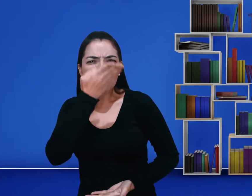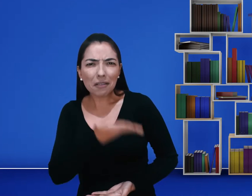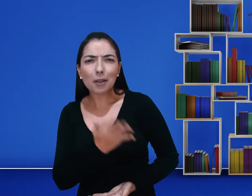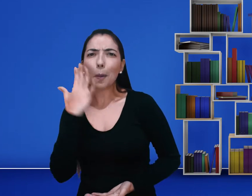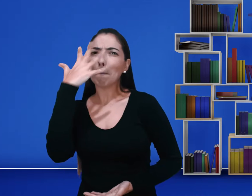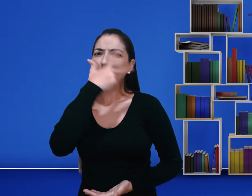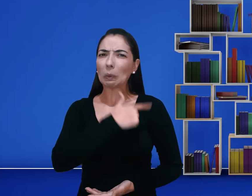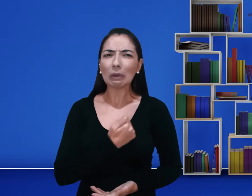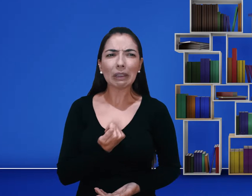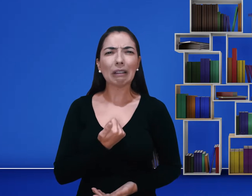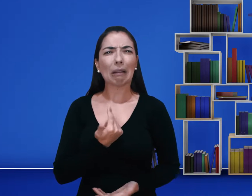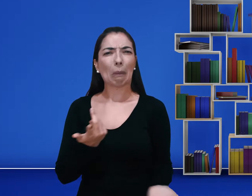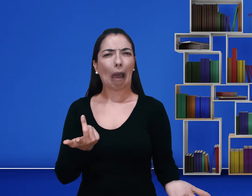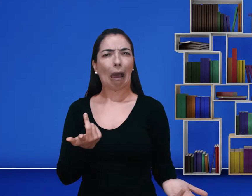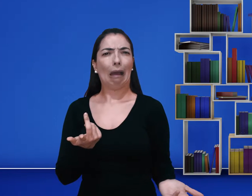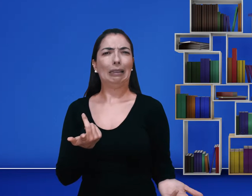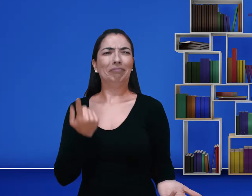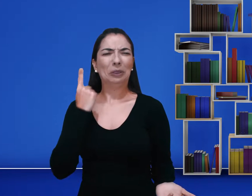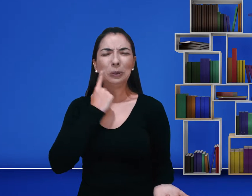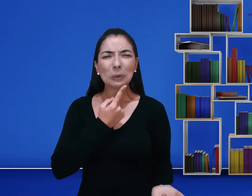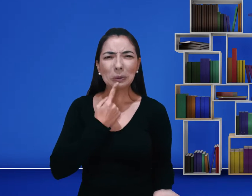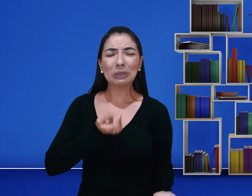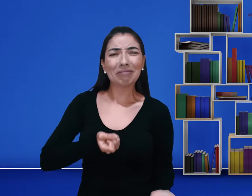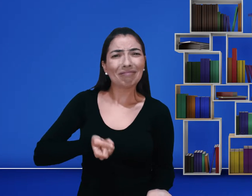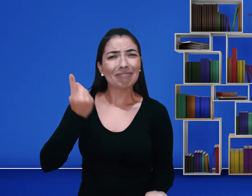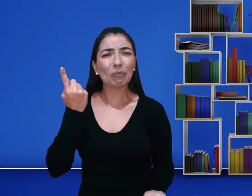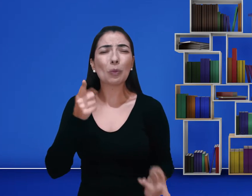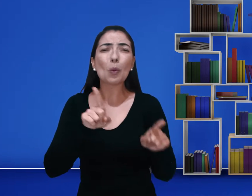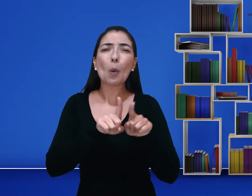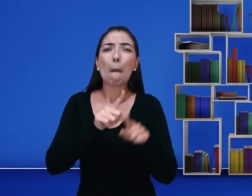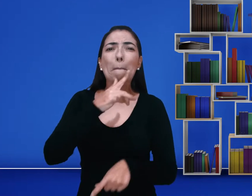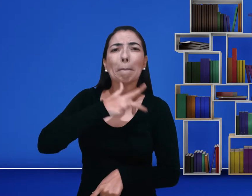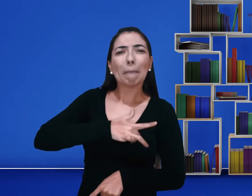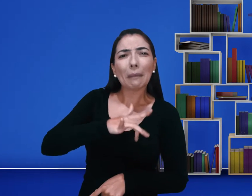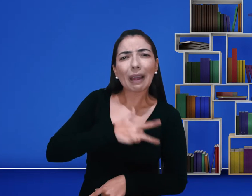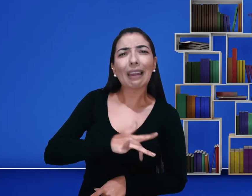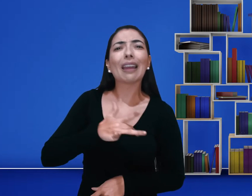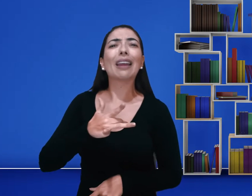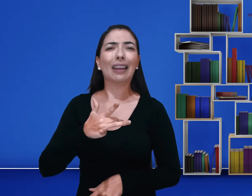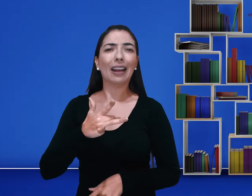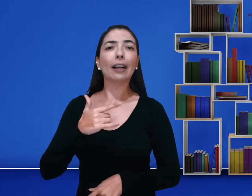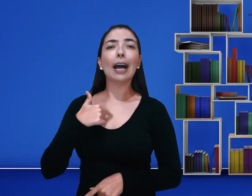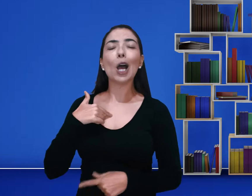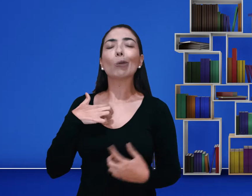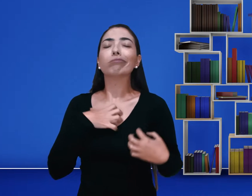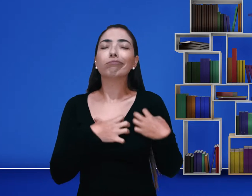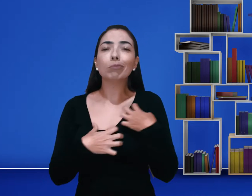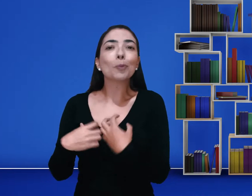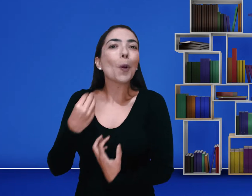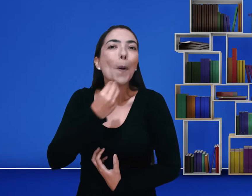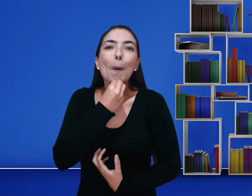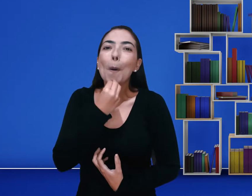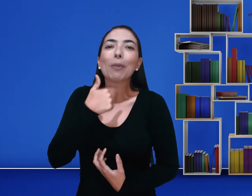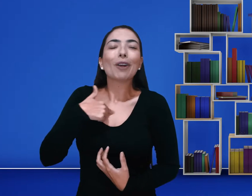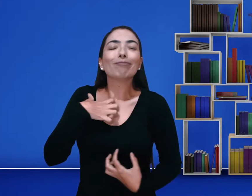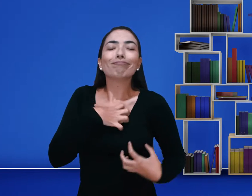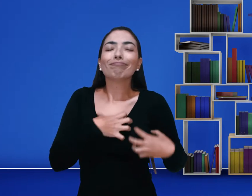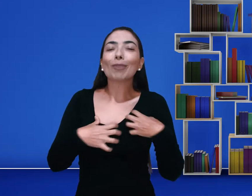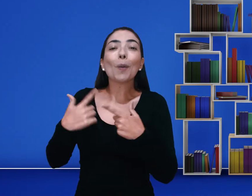bonita, mas ela é surda? Que estranho, tadinha, coitadinha dela. E eu não me sentia bem.